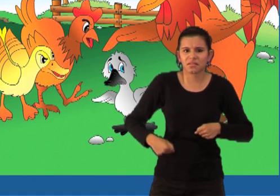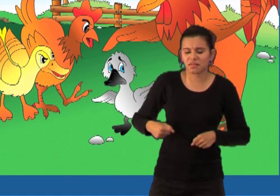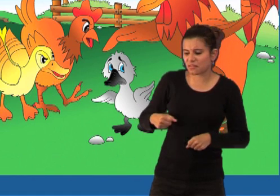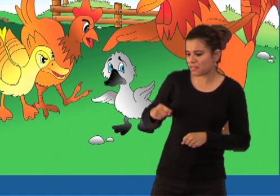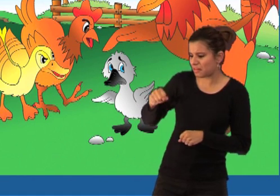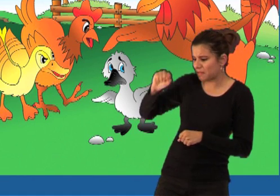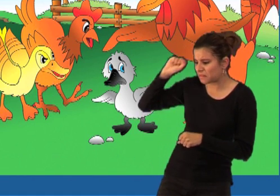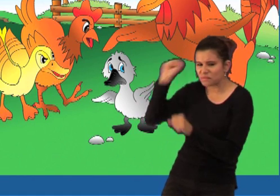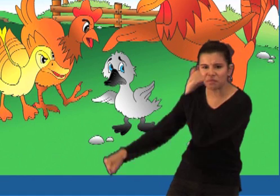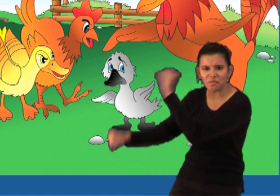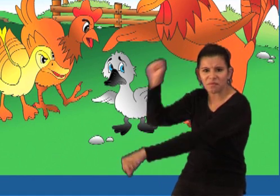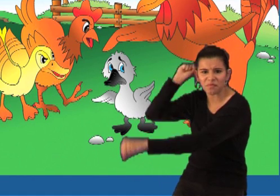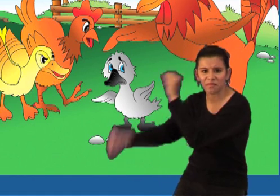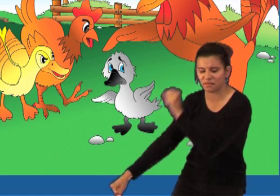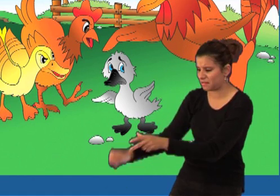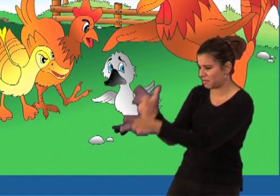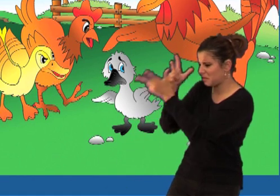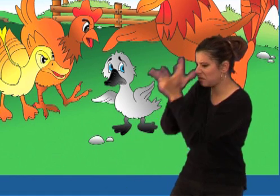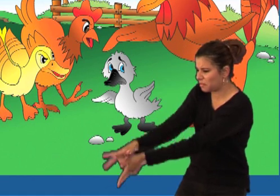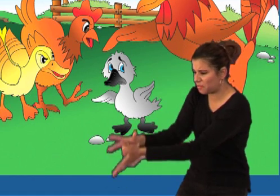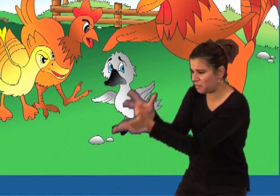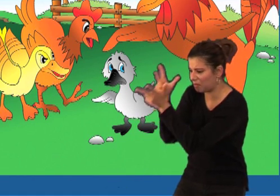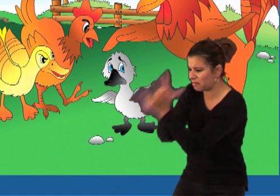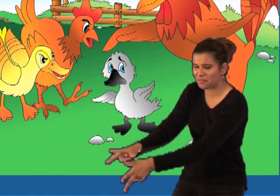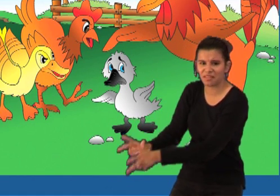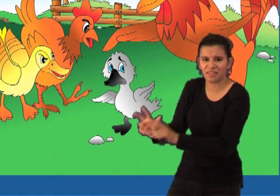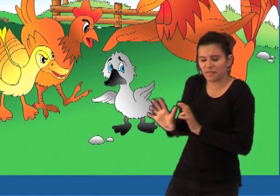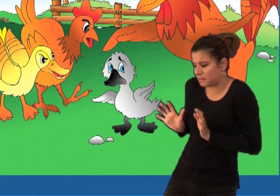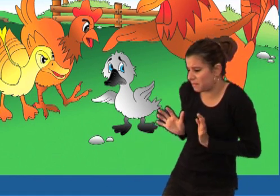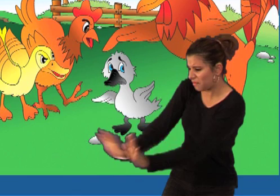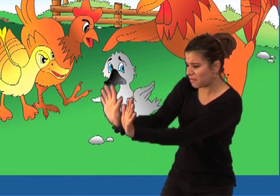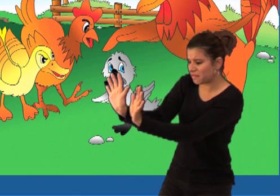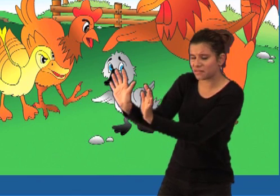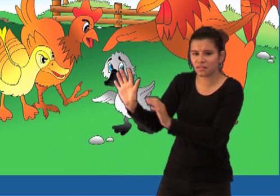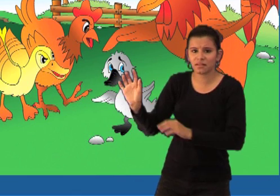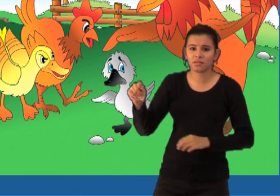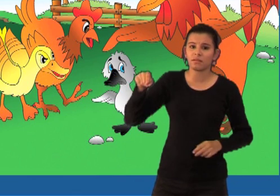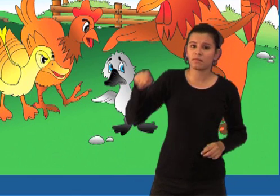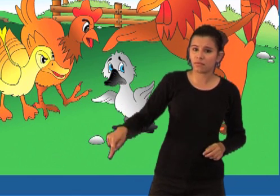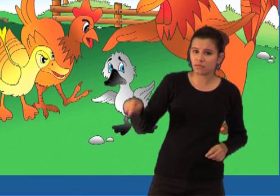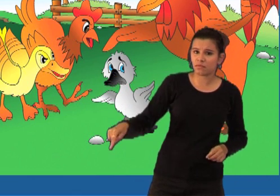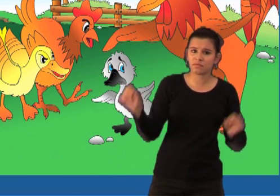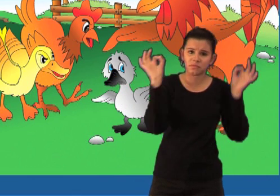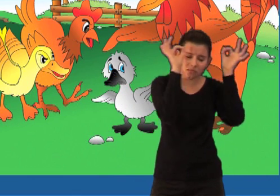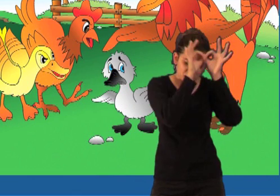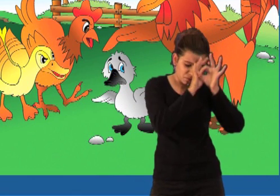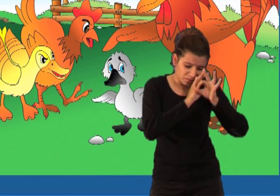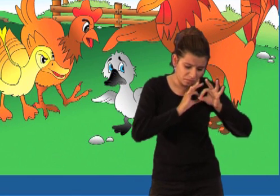Sve životinje su se rugale malom ružnom pačetu. Gurale su ga i udarale.